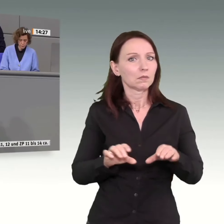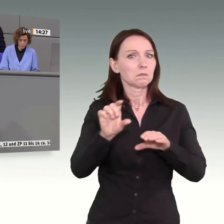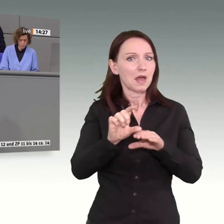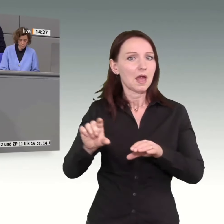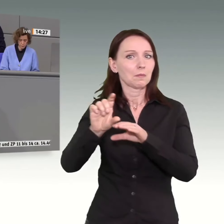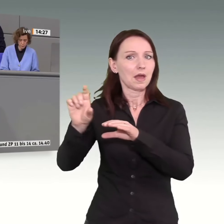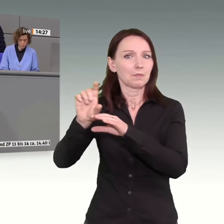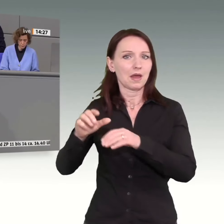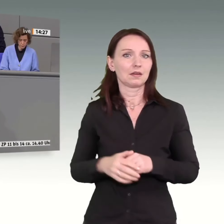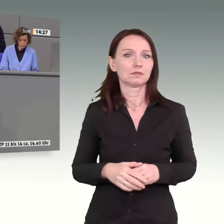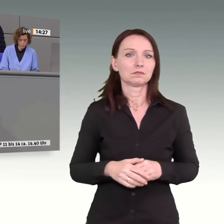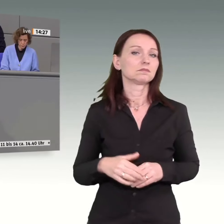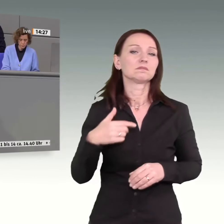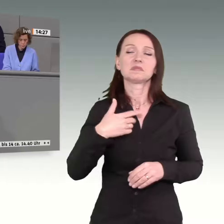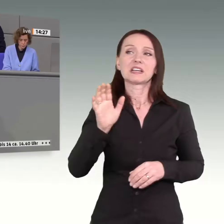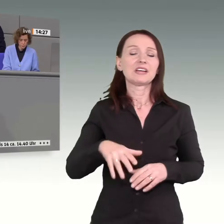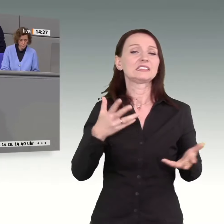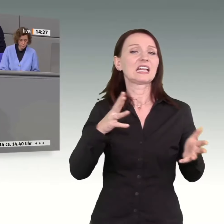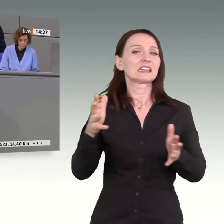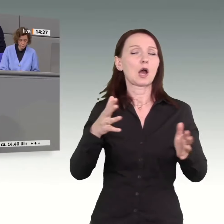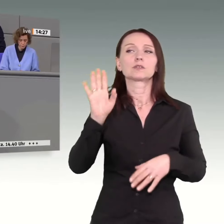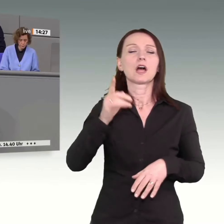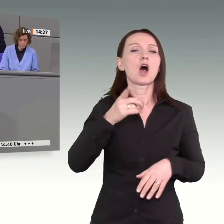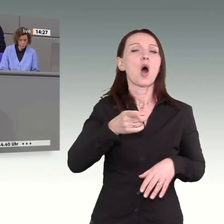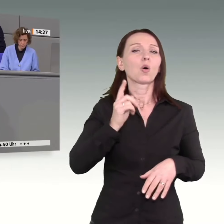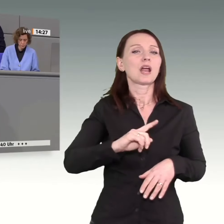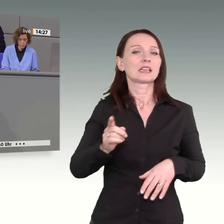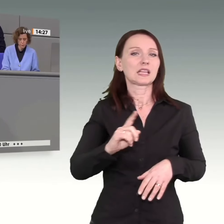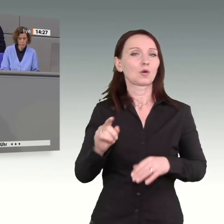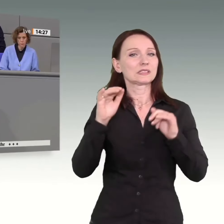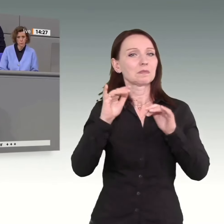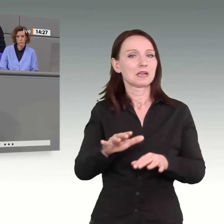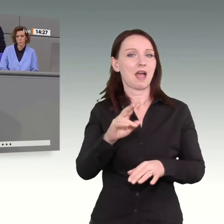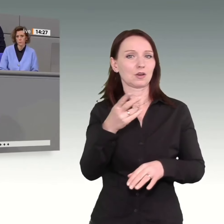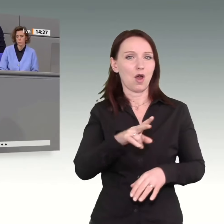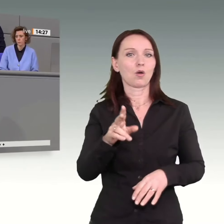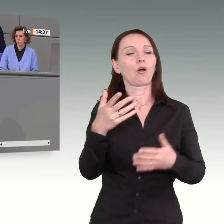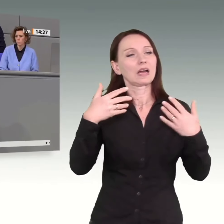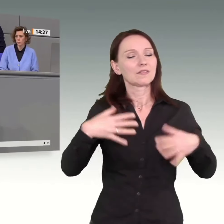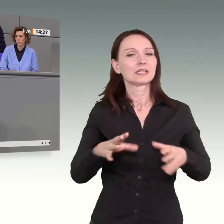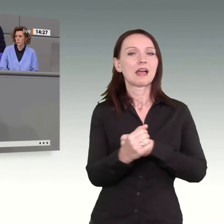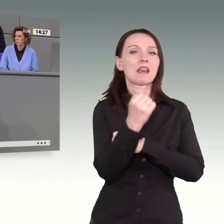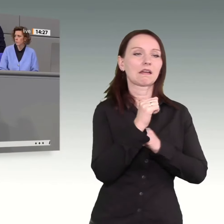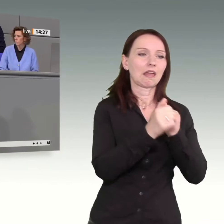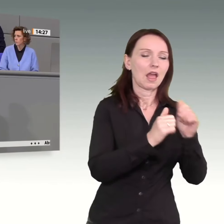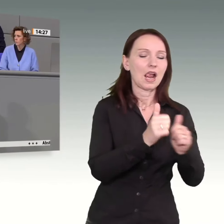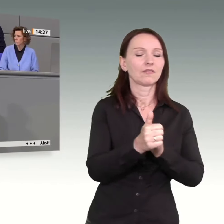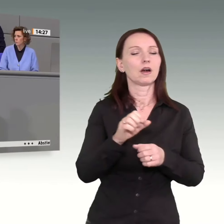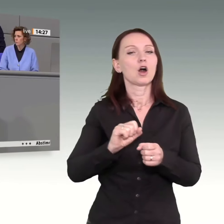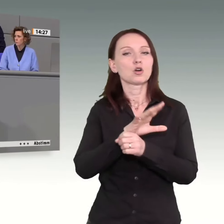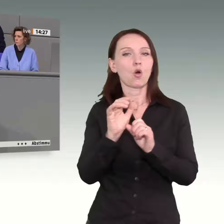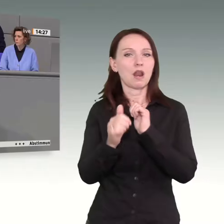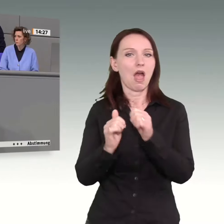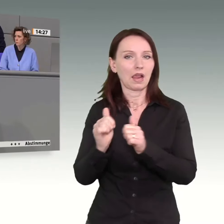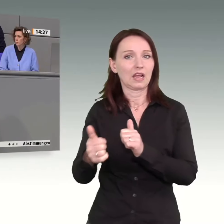haben Zehntausende, besser Hunderttausende Milliarden in Energiehilfen, Corona-Hilfen gesteckt, damit dieser Staat